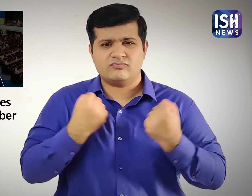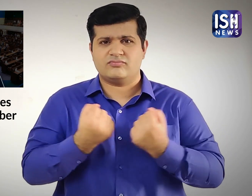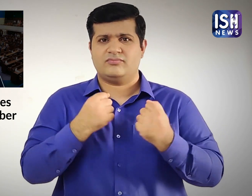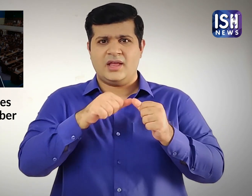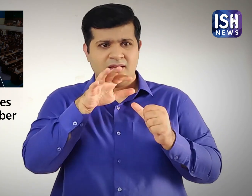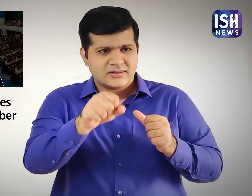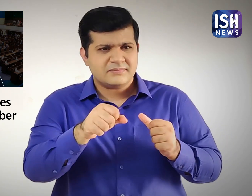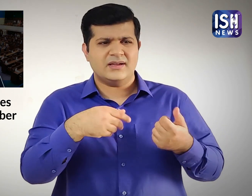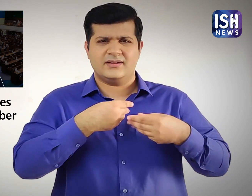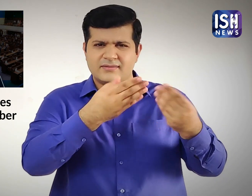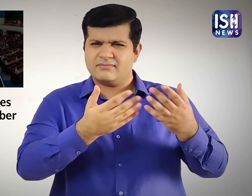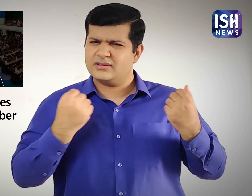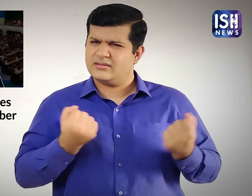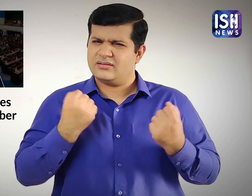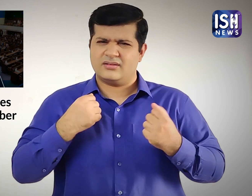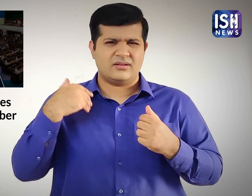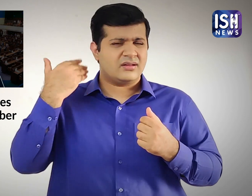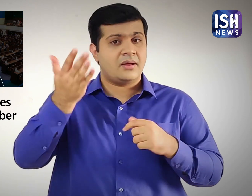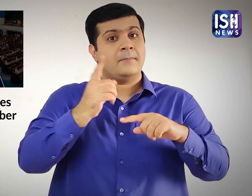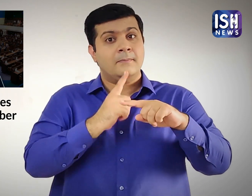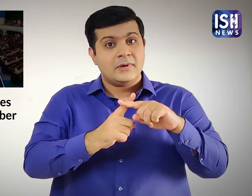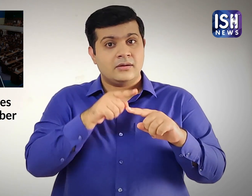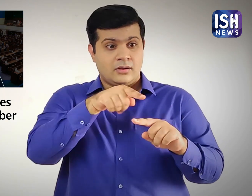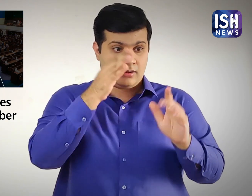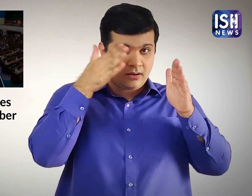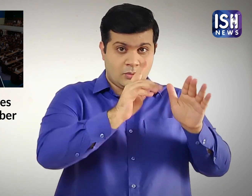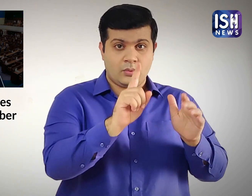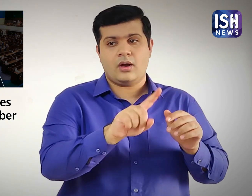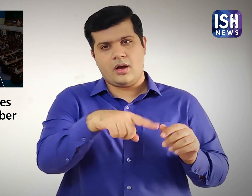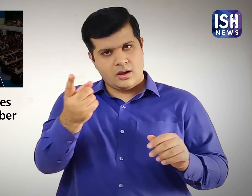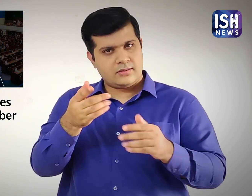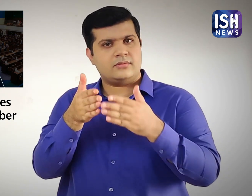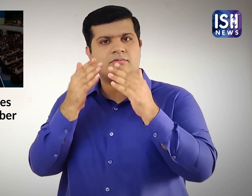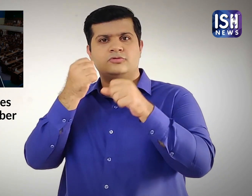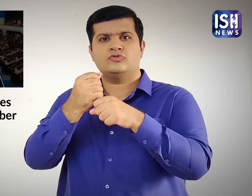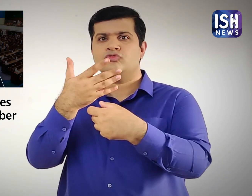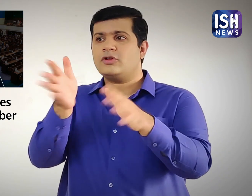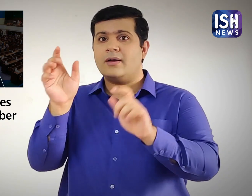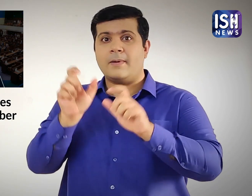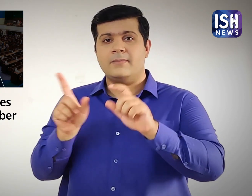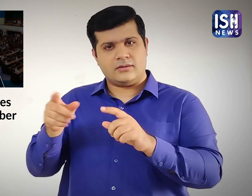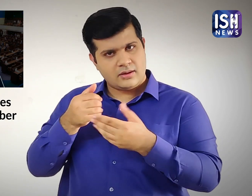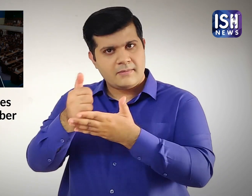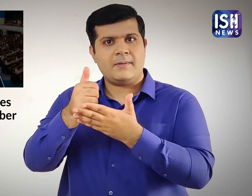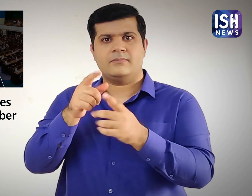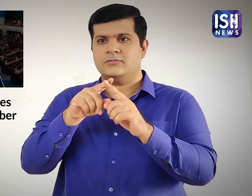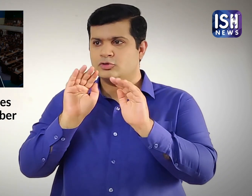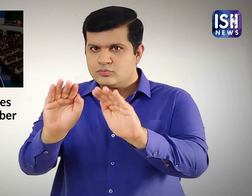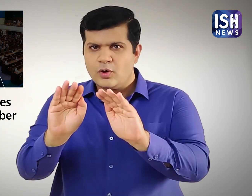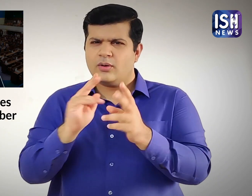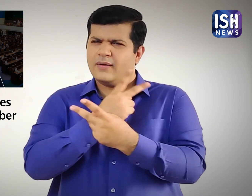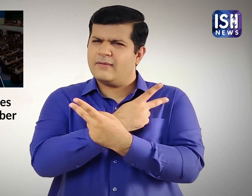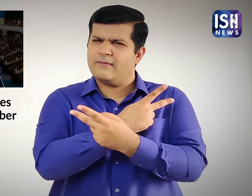समर्थक है। वह विकलांग और बिना विकलांग लोगों का भी समर्तन करती